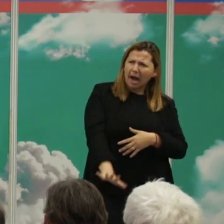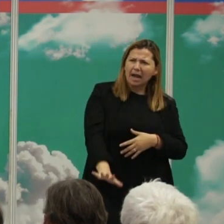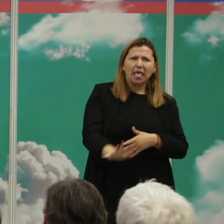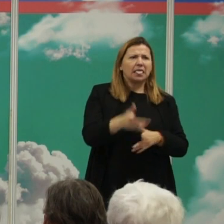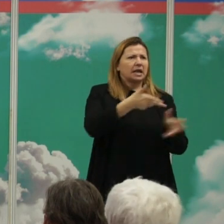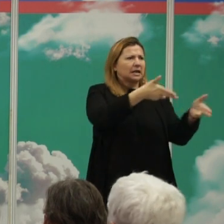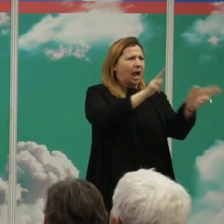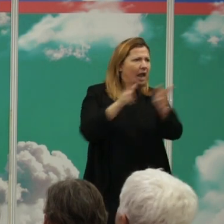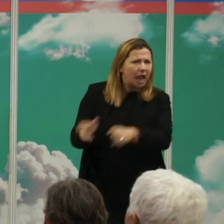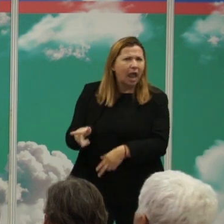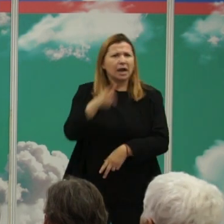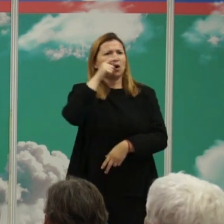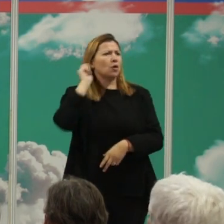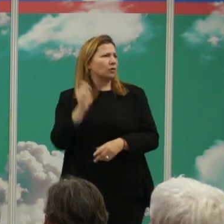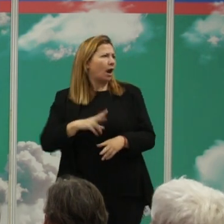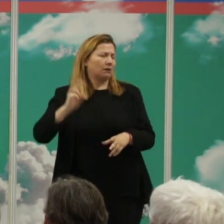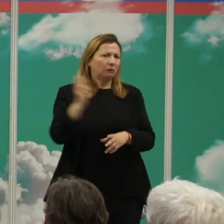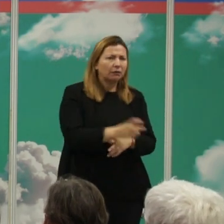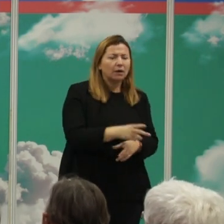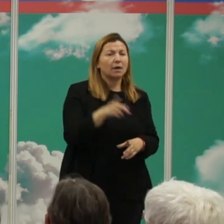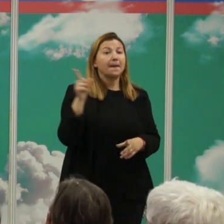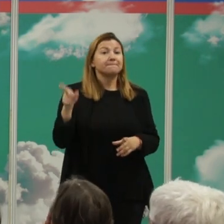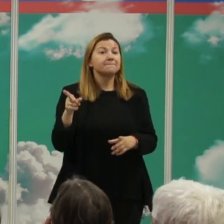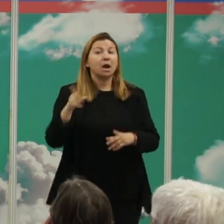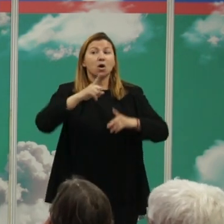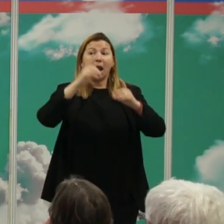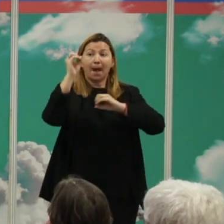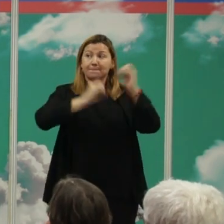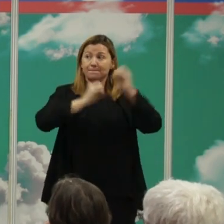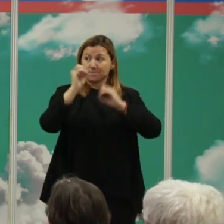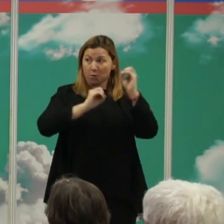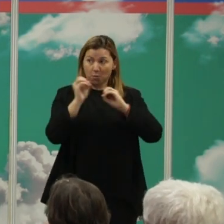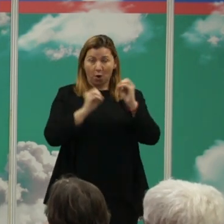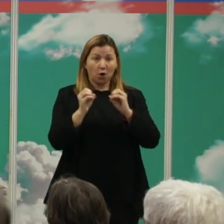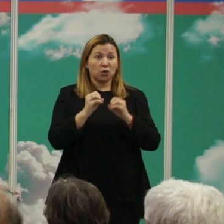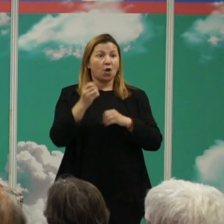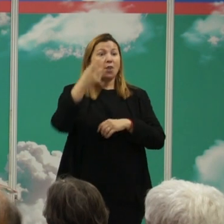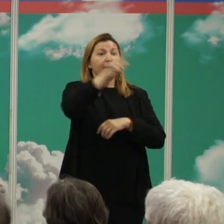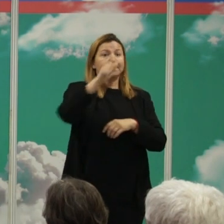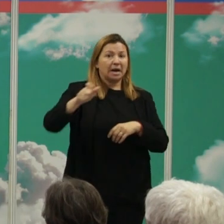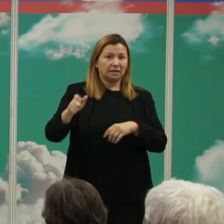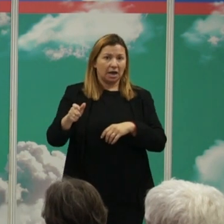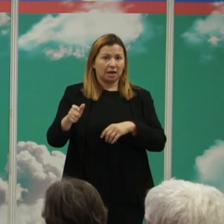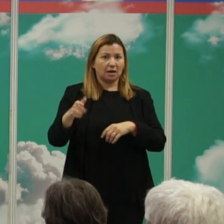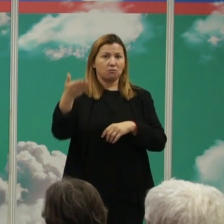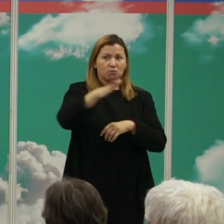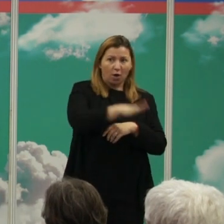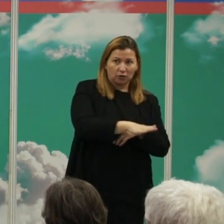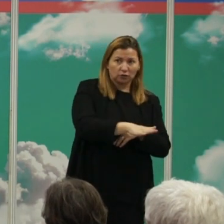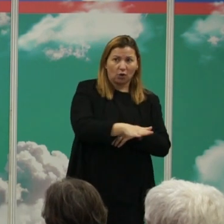ahora mismo en el planeta la proporción de individuos de seres humanos muertos por otro ser humano